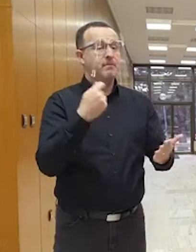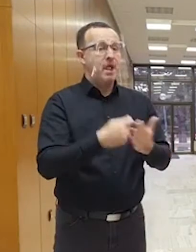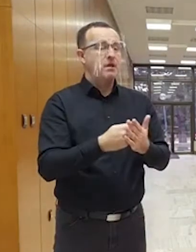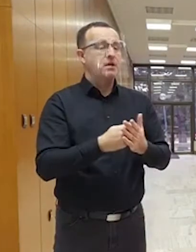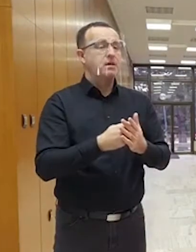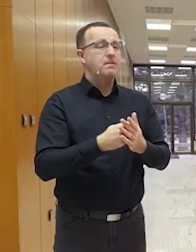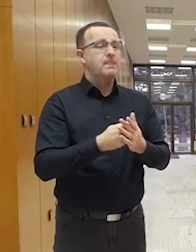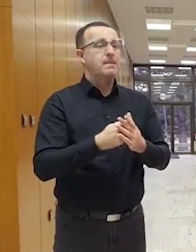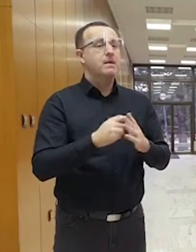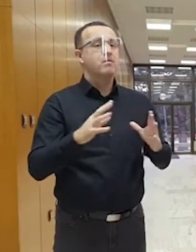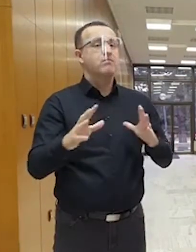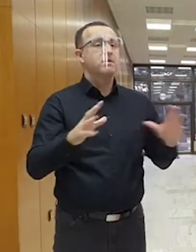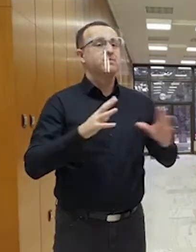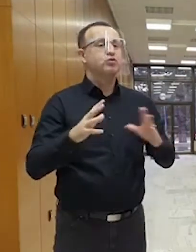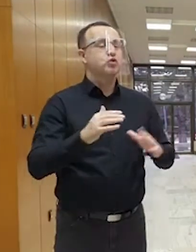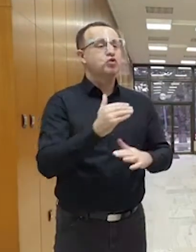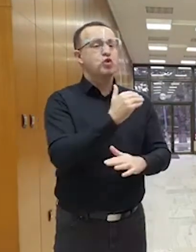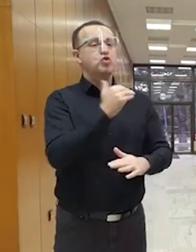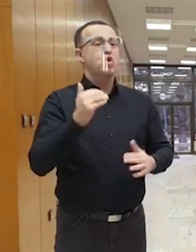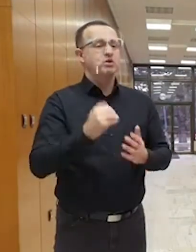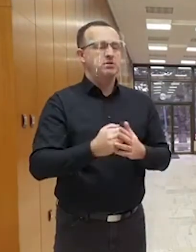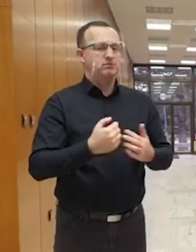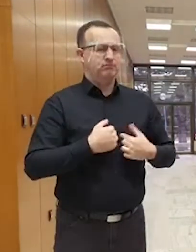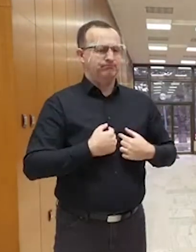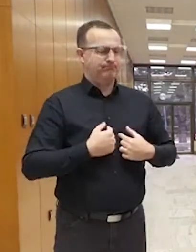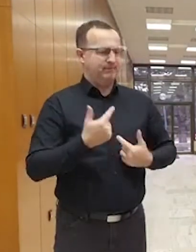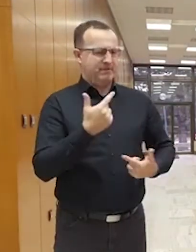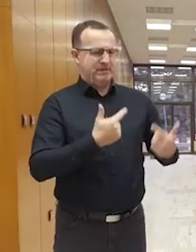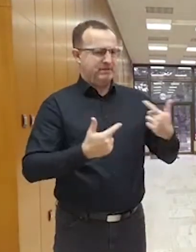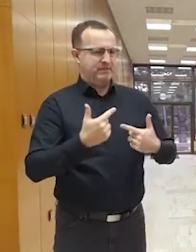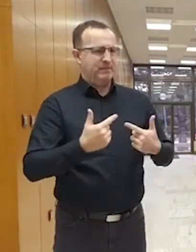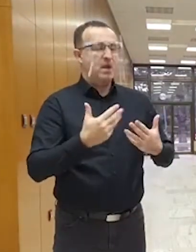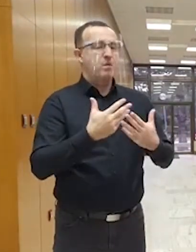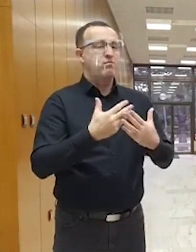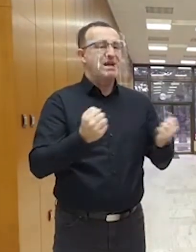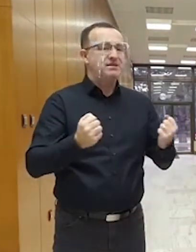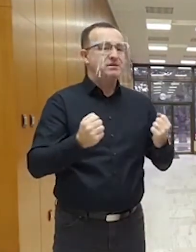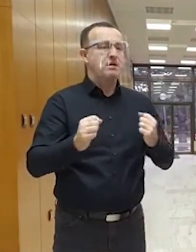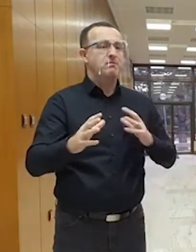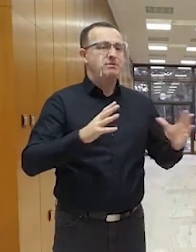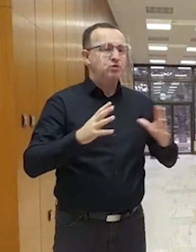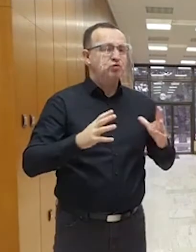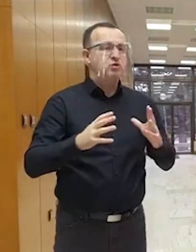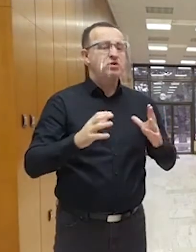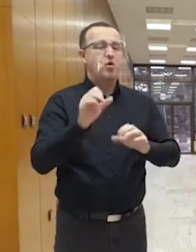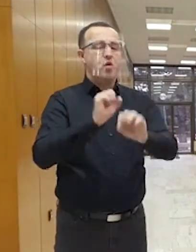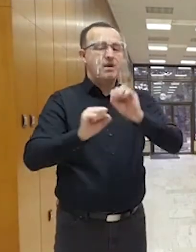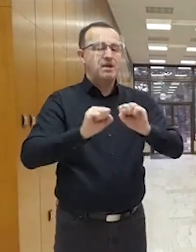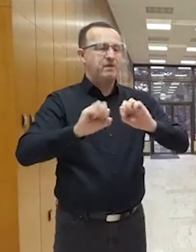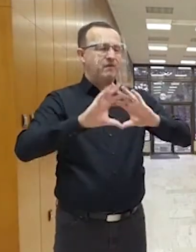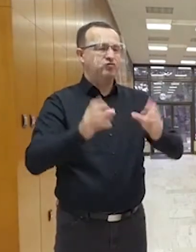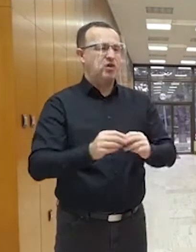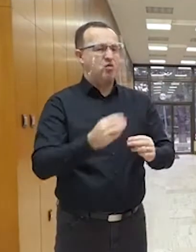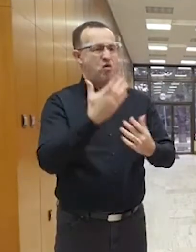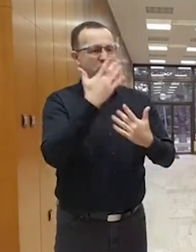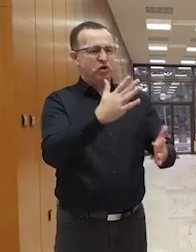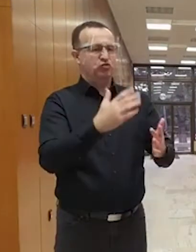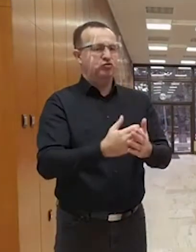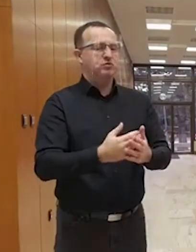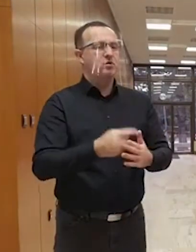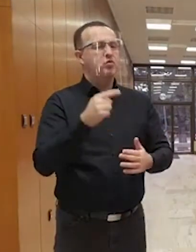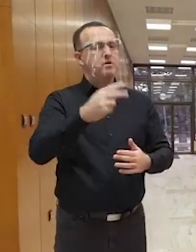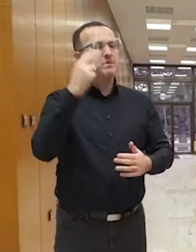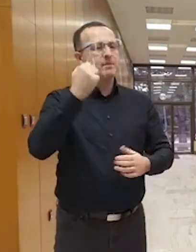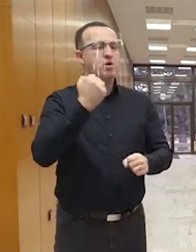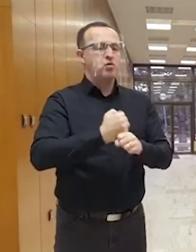bezpečnostný dosť, tak sa nám to nezdá. Ale bez bezpečnosti a obrany je všetko nič. Znamená, robíme